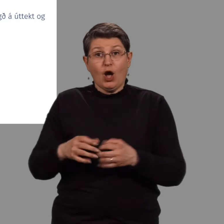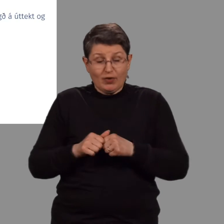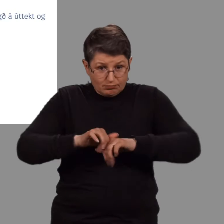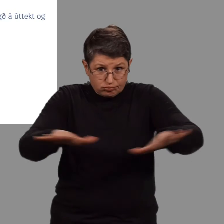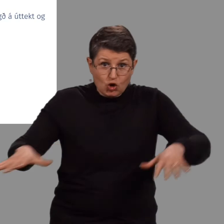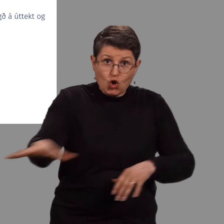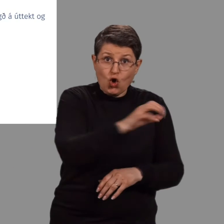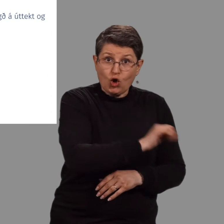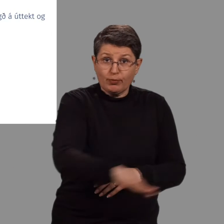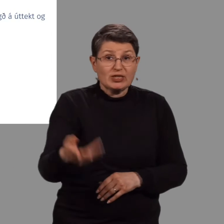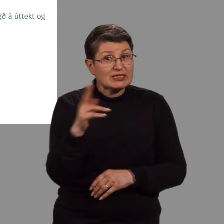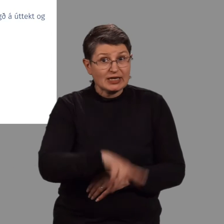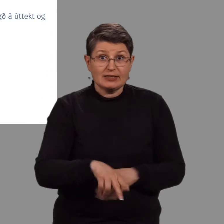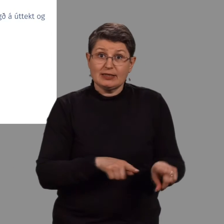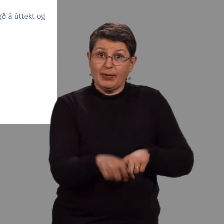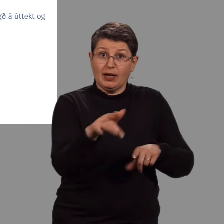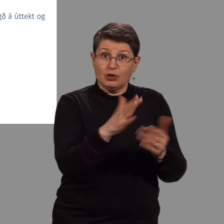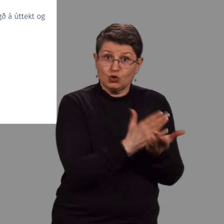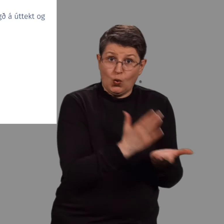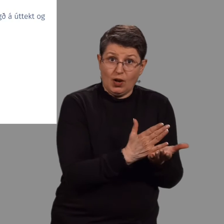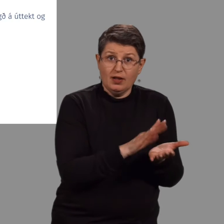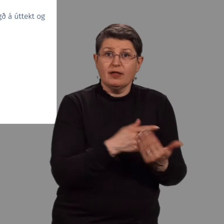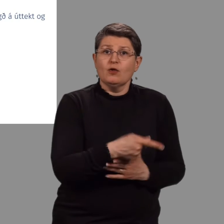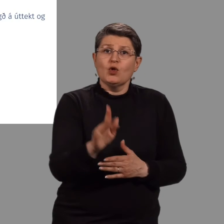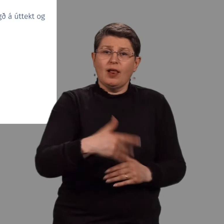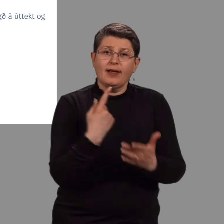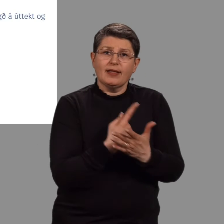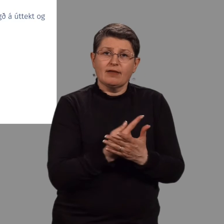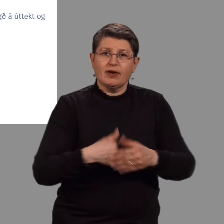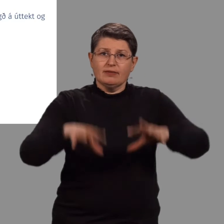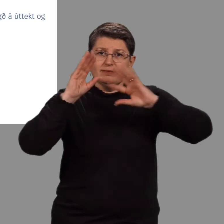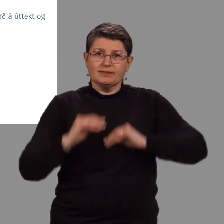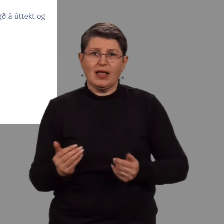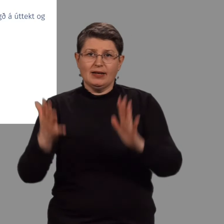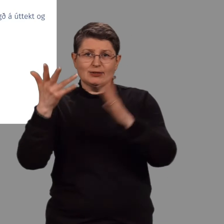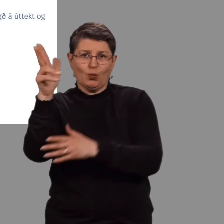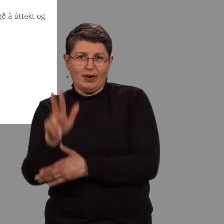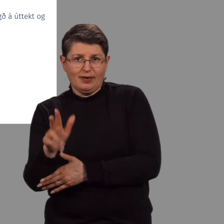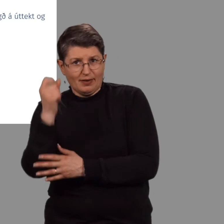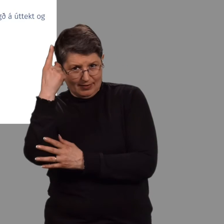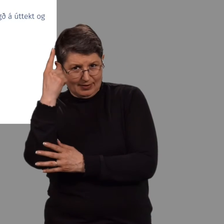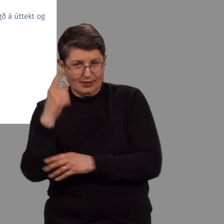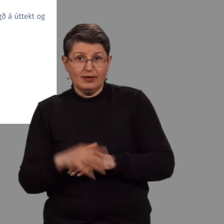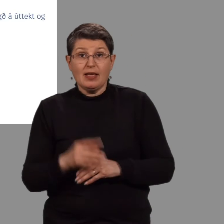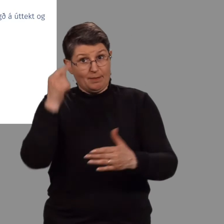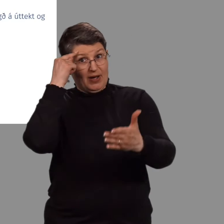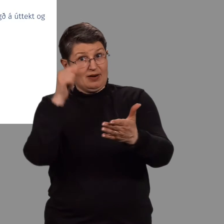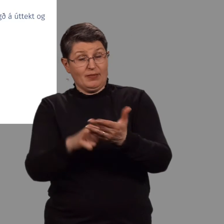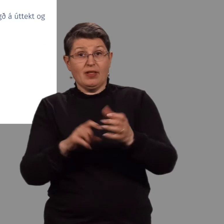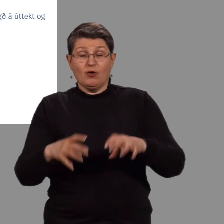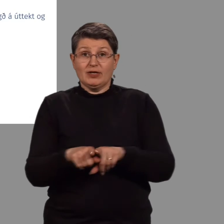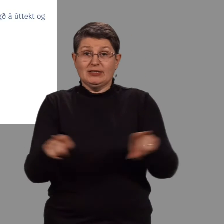barna þegar á fyrstu stuðum skólagungu til að þeim kemins tækifæri til að uppljáfa listum menningu. Markmið þetta endur spekli